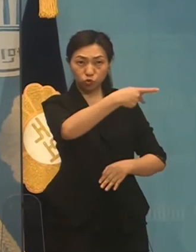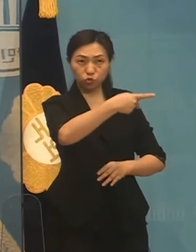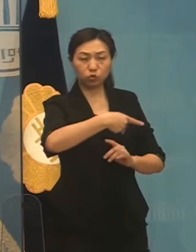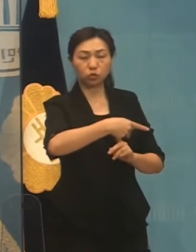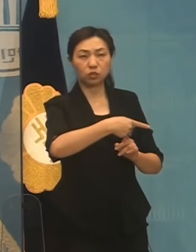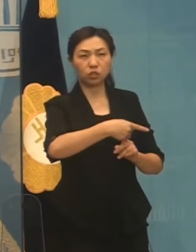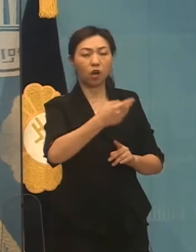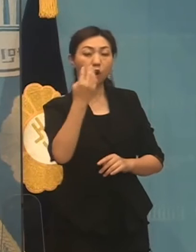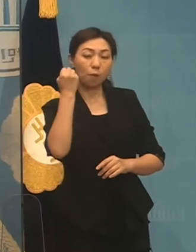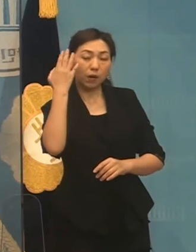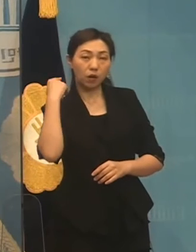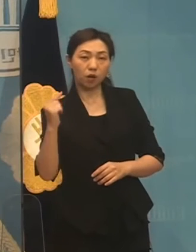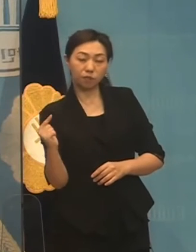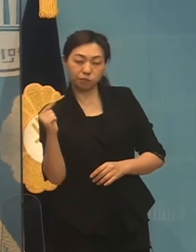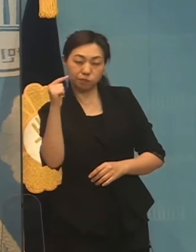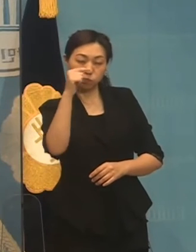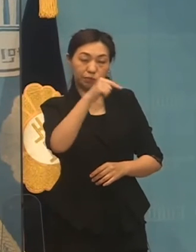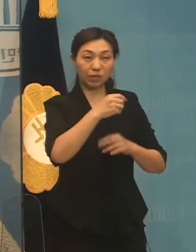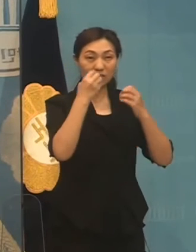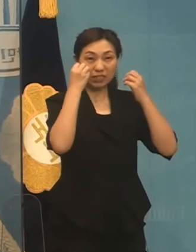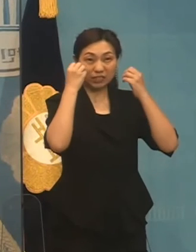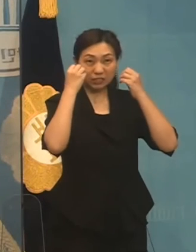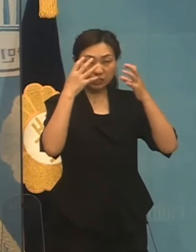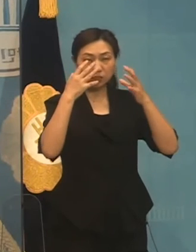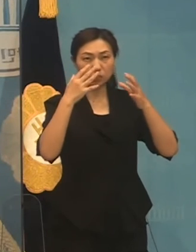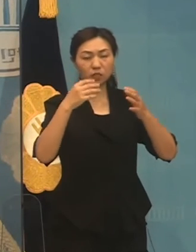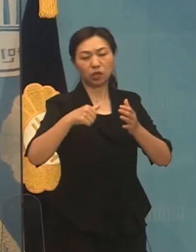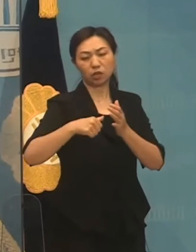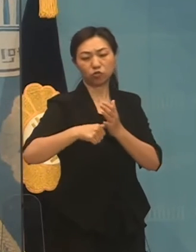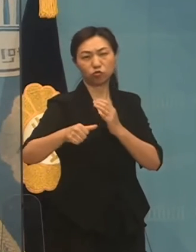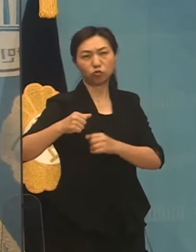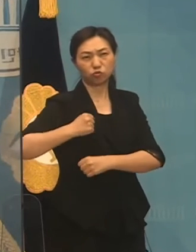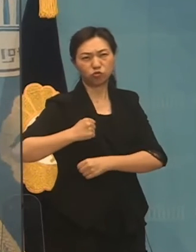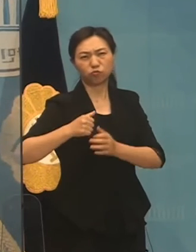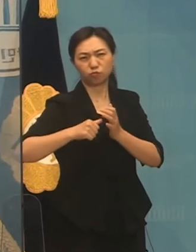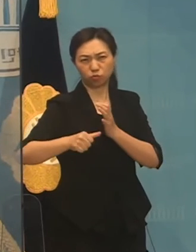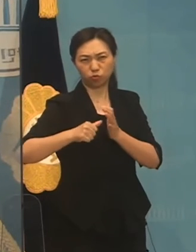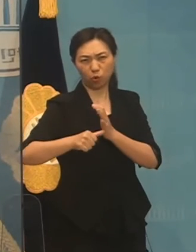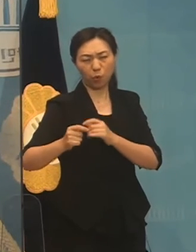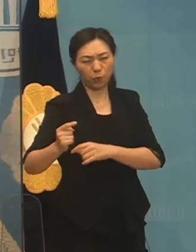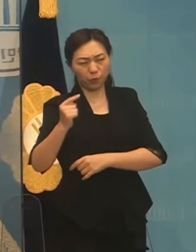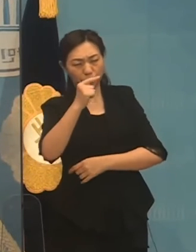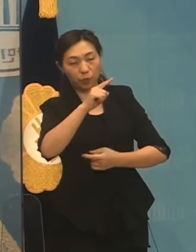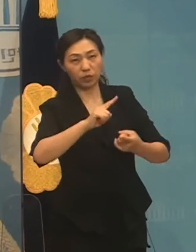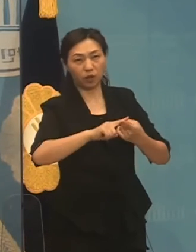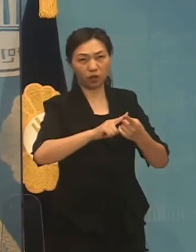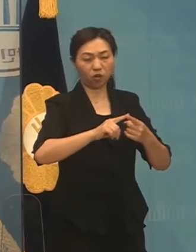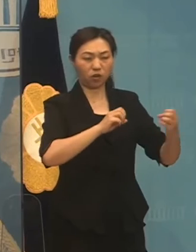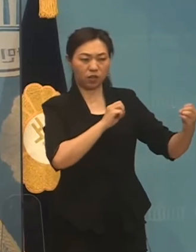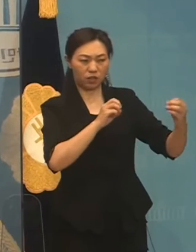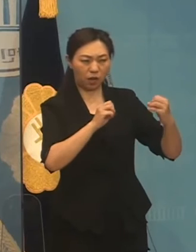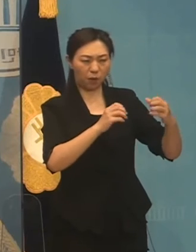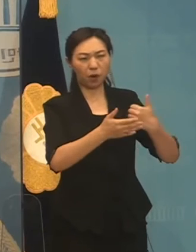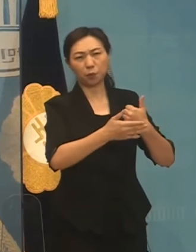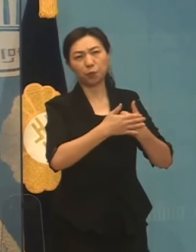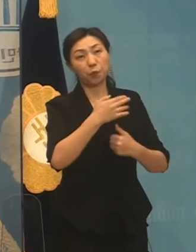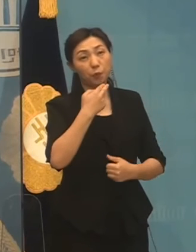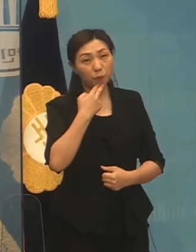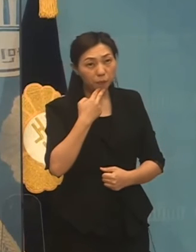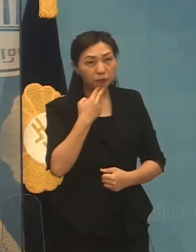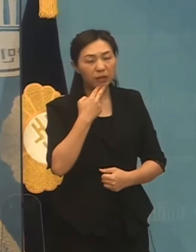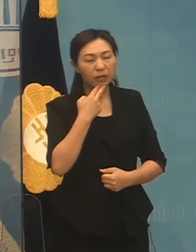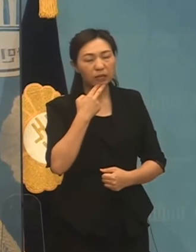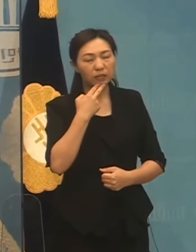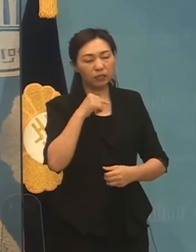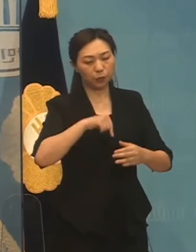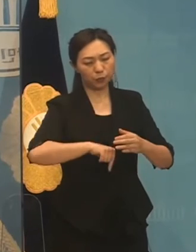발사와 신무기 개발 등 긴장 국면이 대화 재개에 도움이 되지 않는다는 내외의